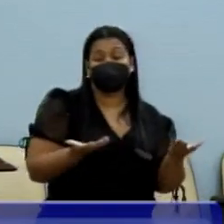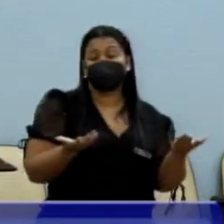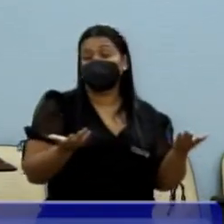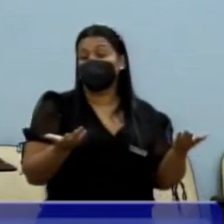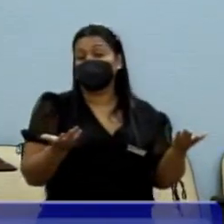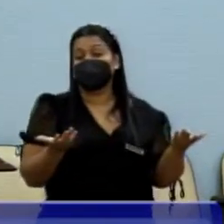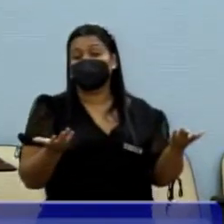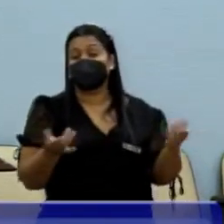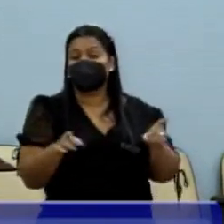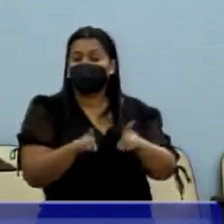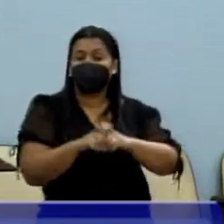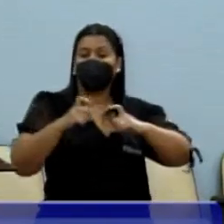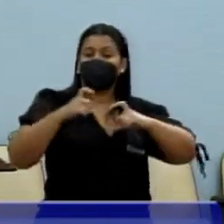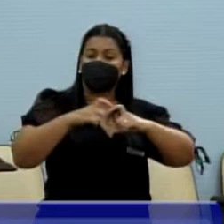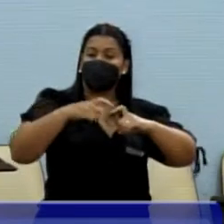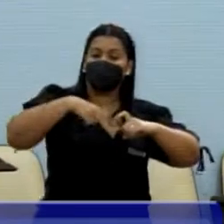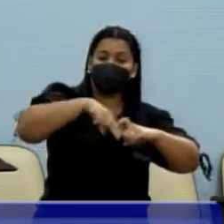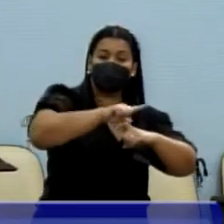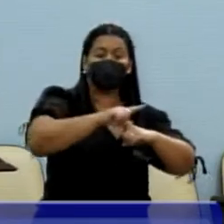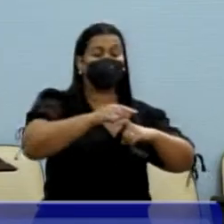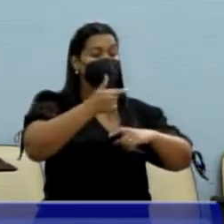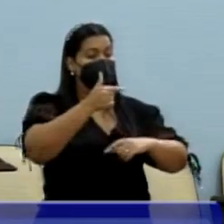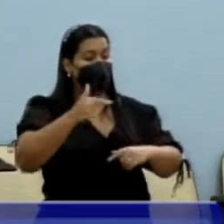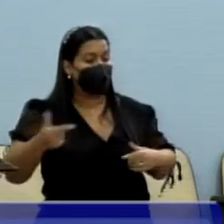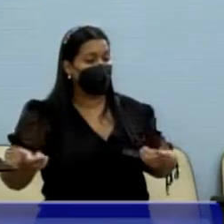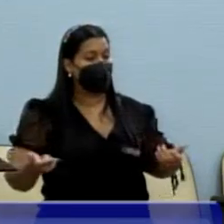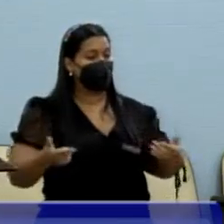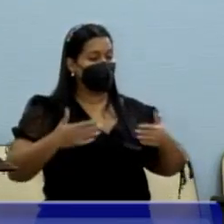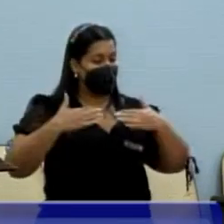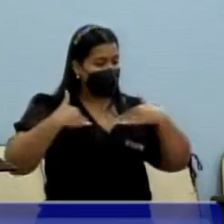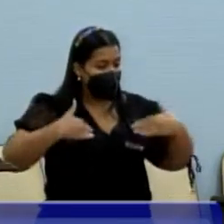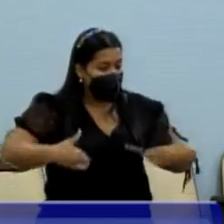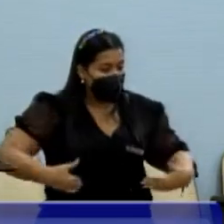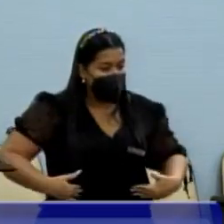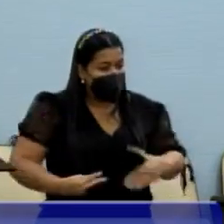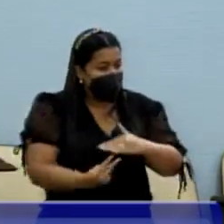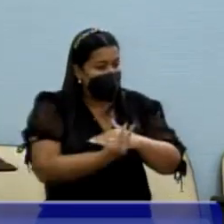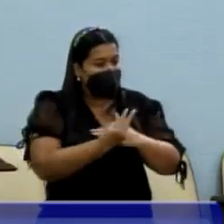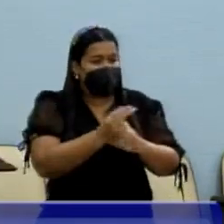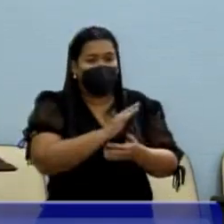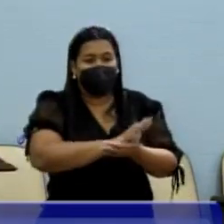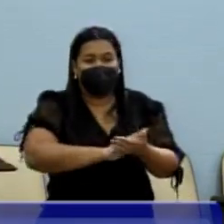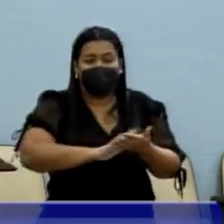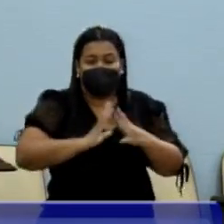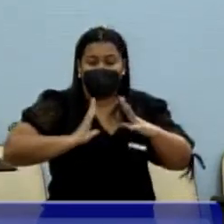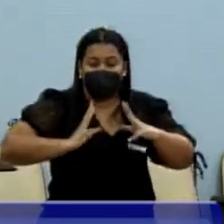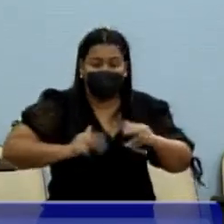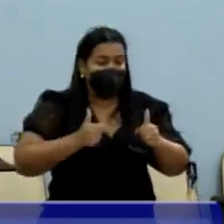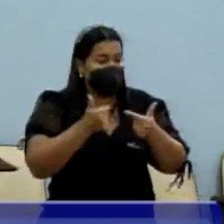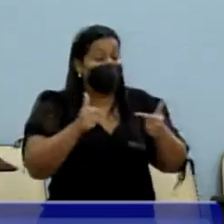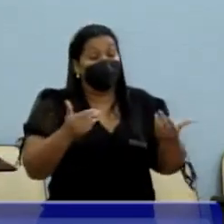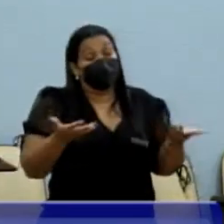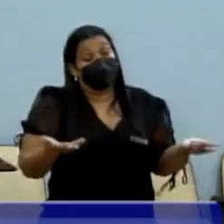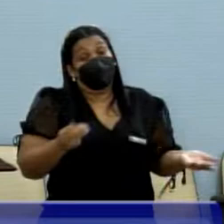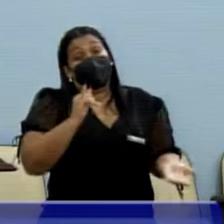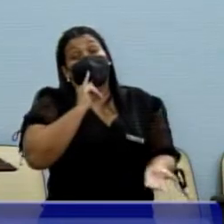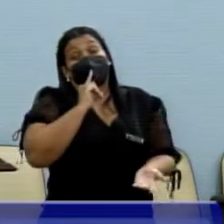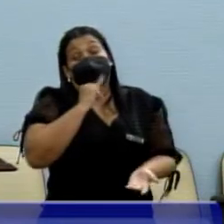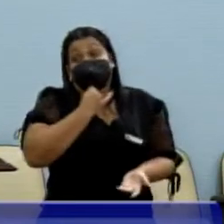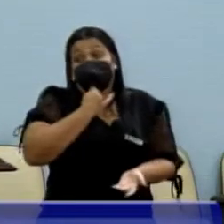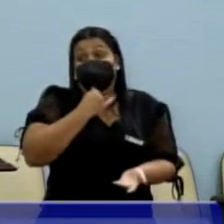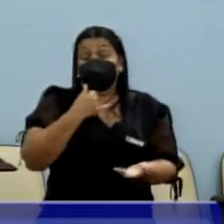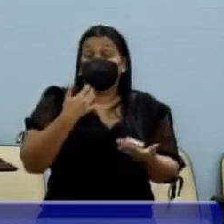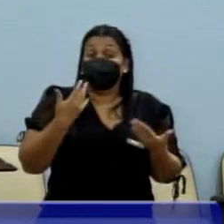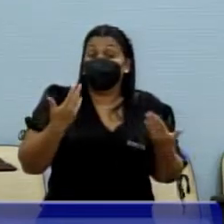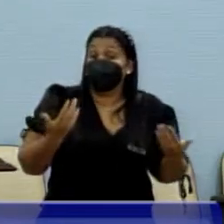de acompanhamento médico, de higiene pessoal, é uma situação muito triste e não é uma situação